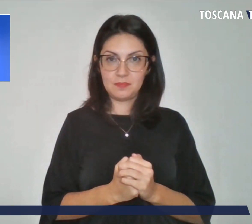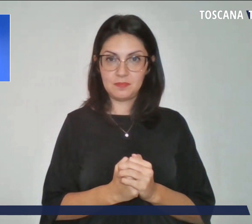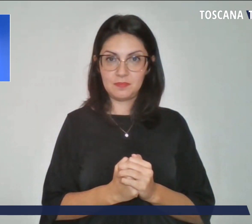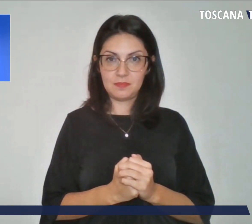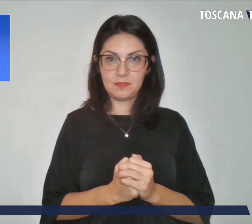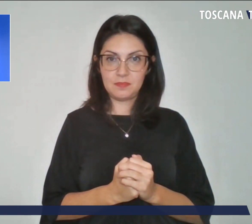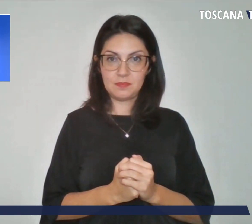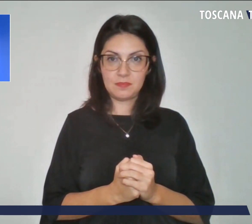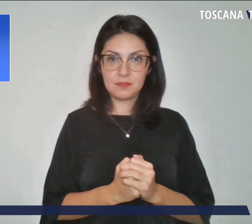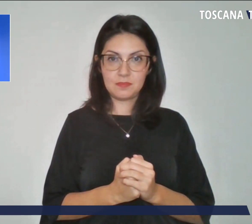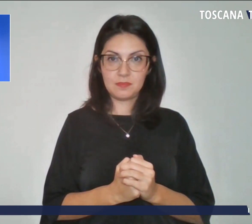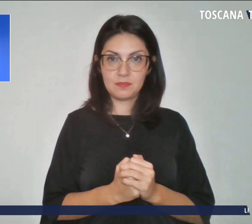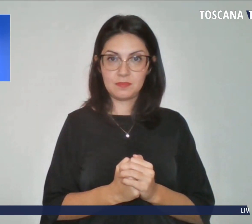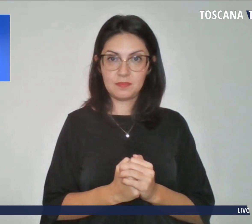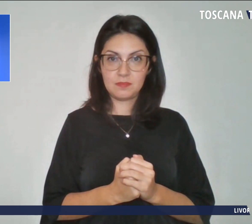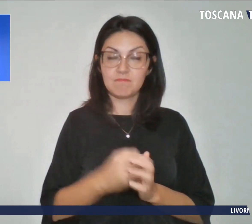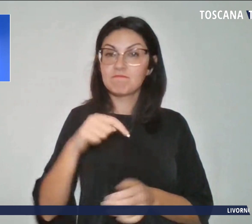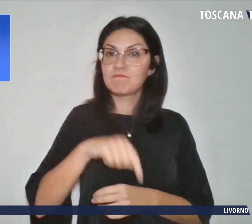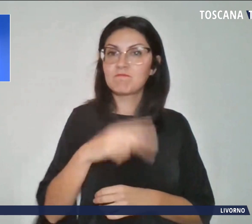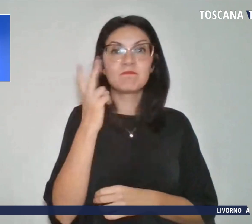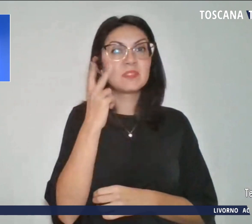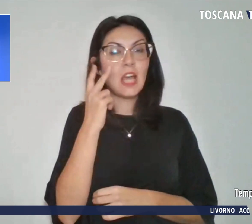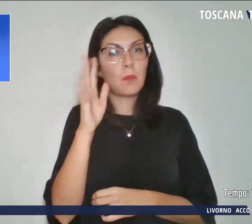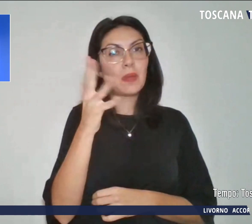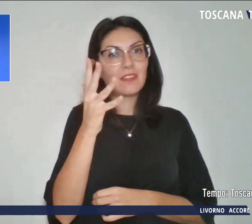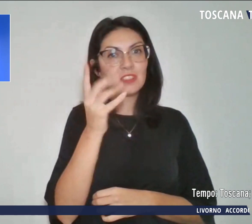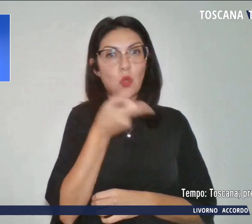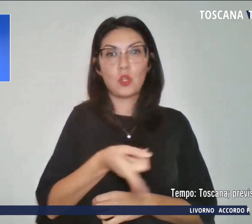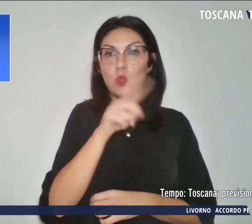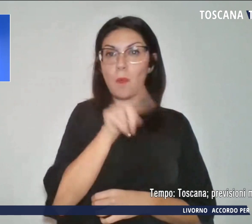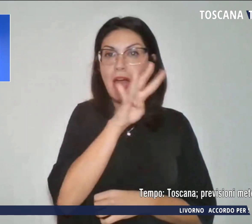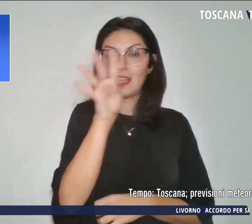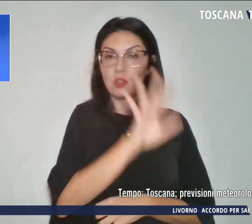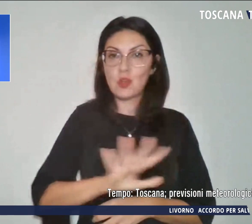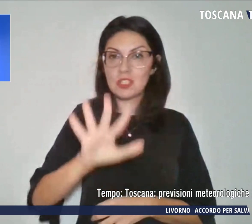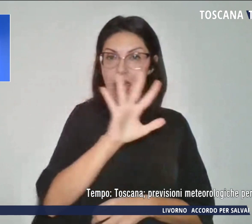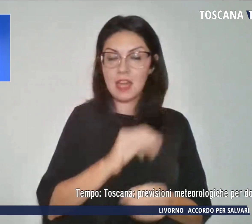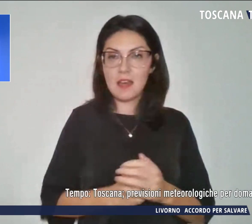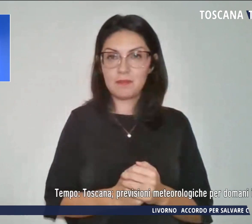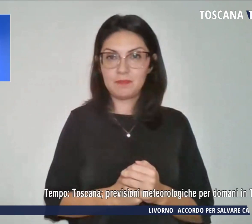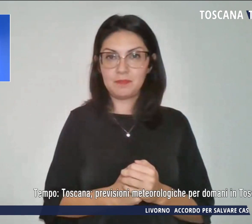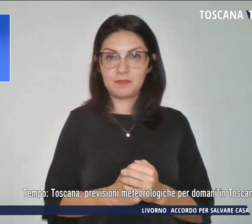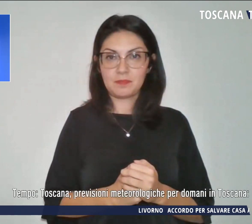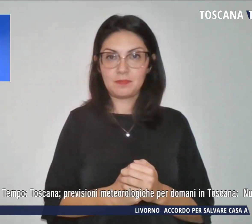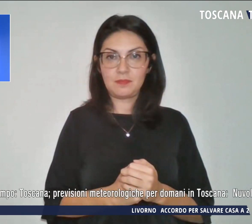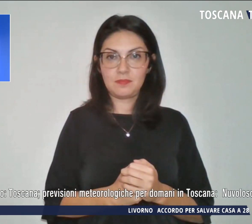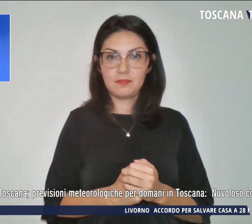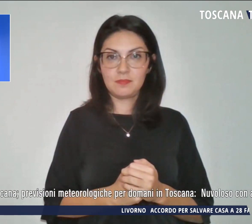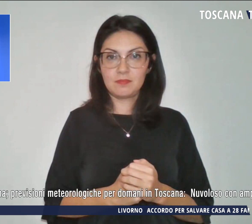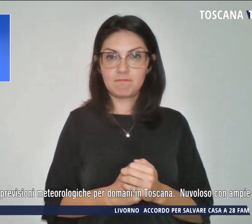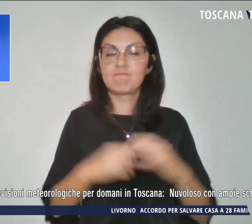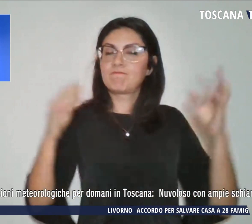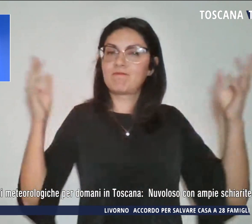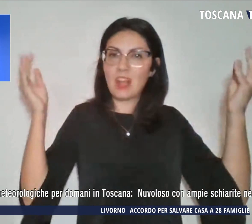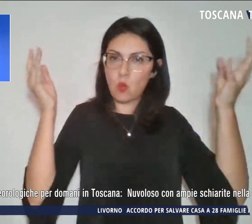E ora veniamo alle previsioni del tempo per domani in Toscana. Nuvoloso con